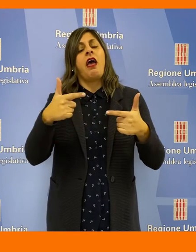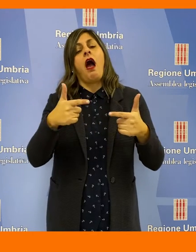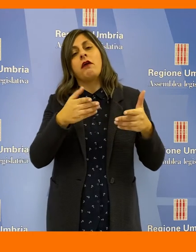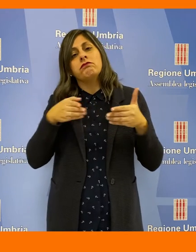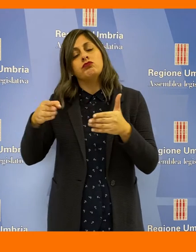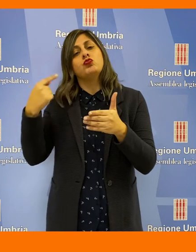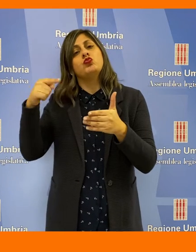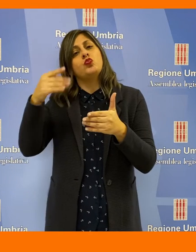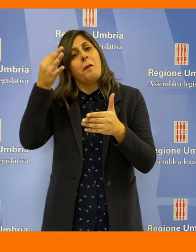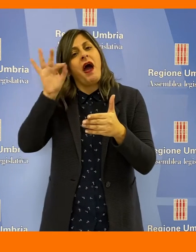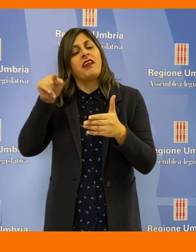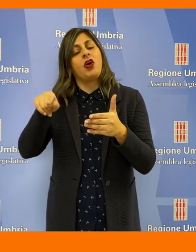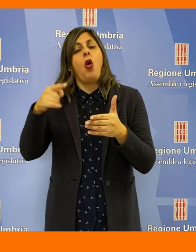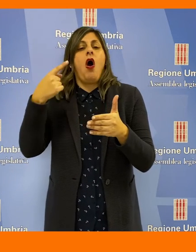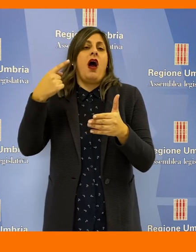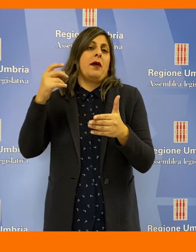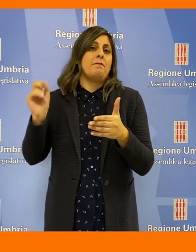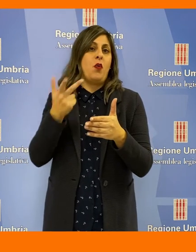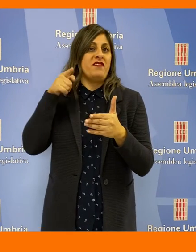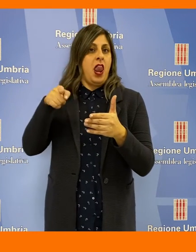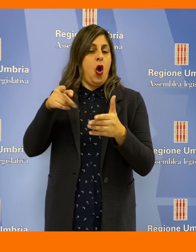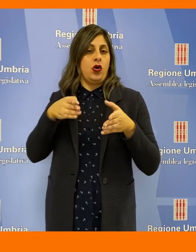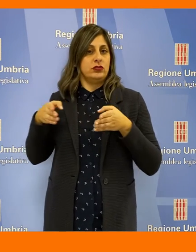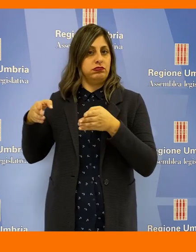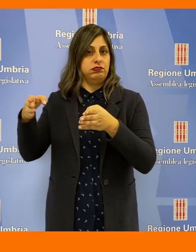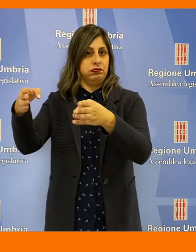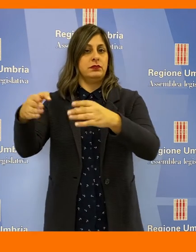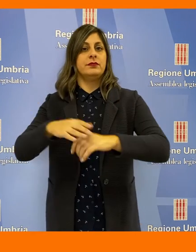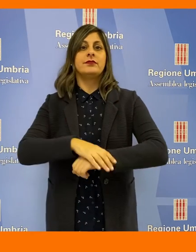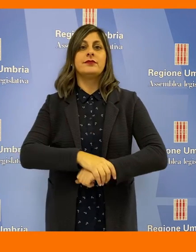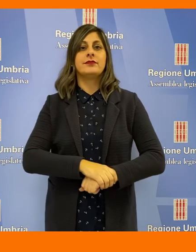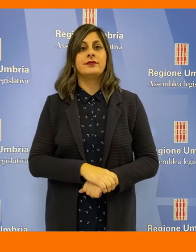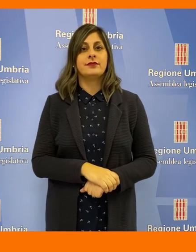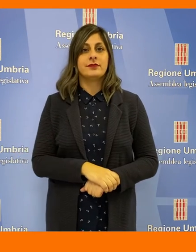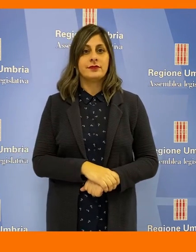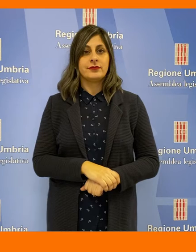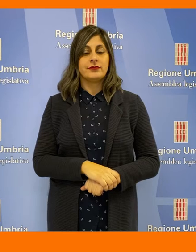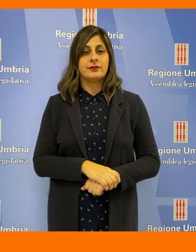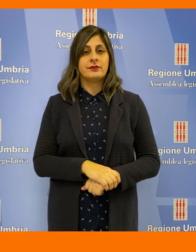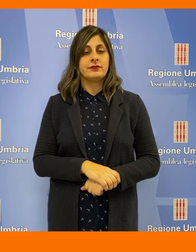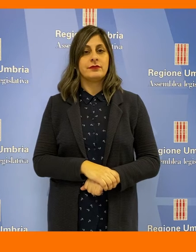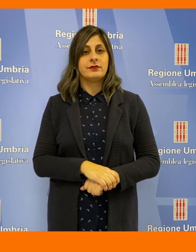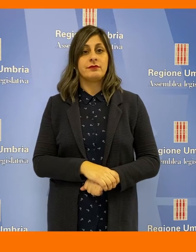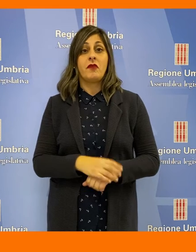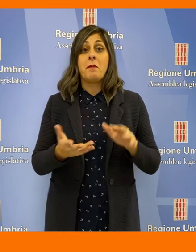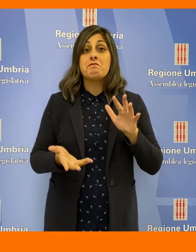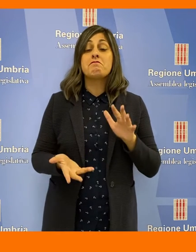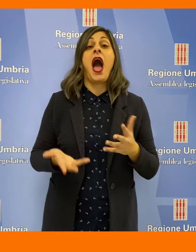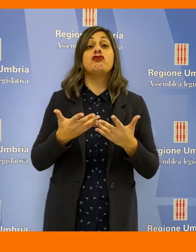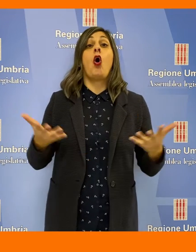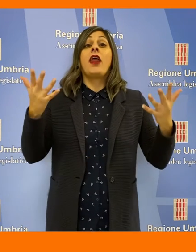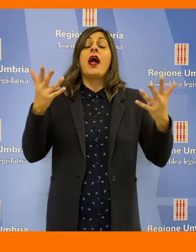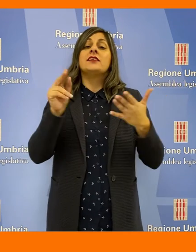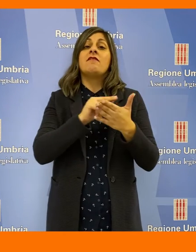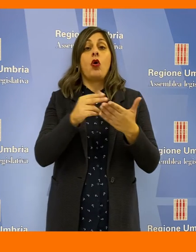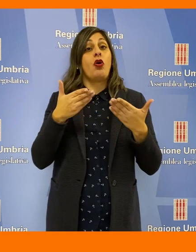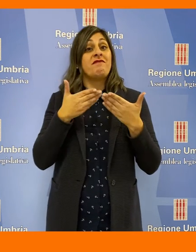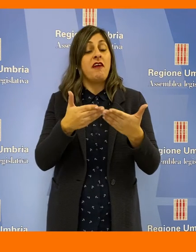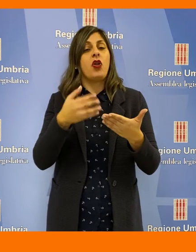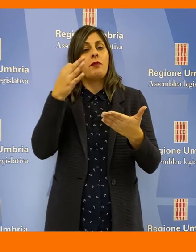di gravidanza per l'effettuazione di tamponi rapidi con la modalità del drive-thru. Voto favorevole a maggioranza anche per l